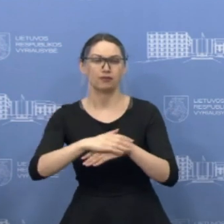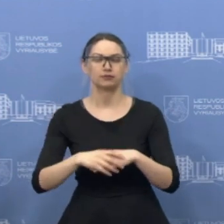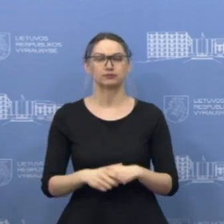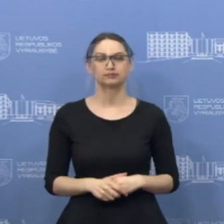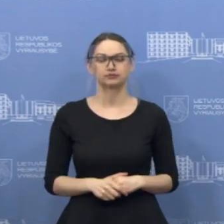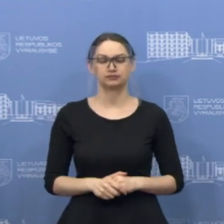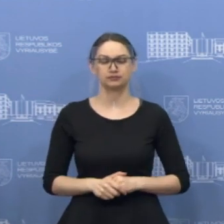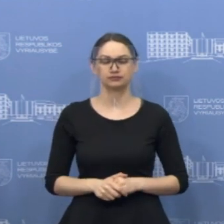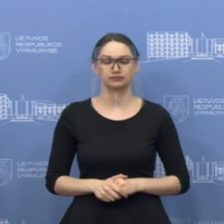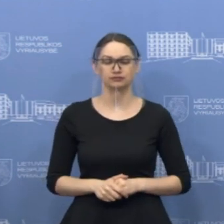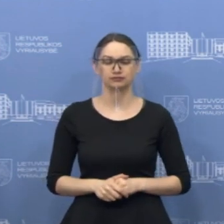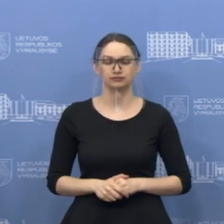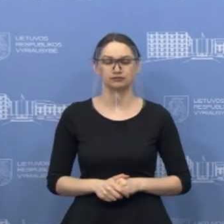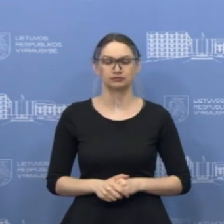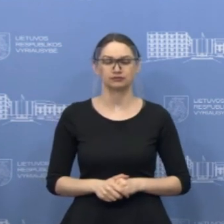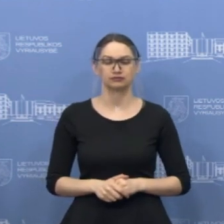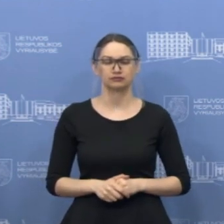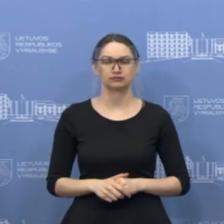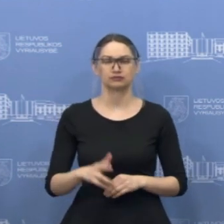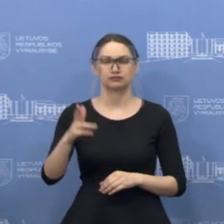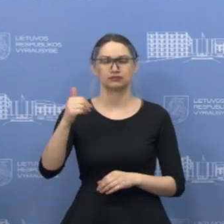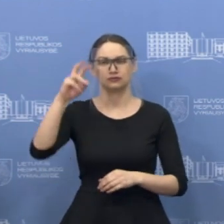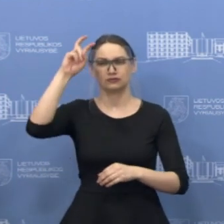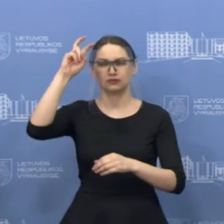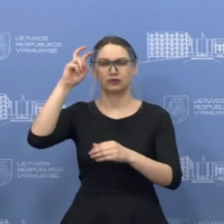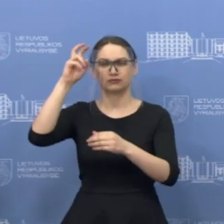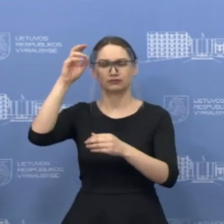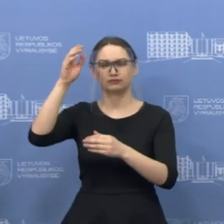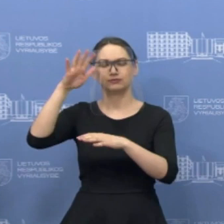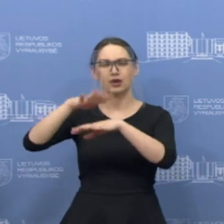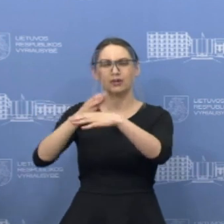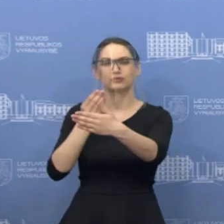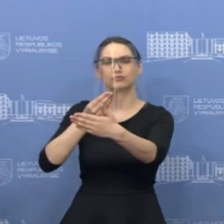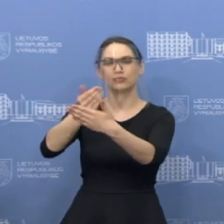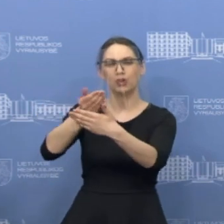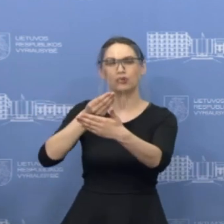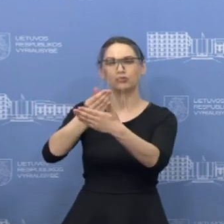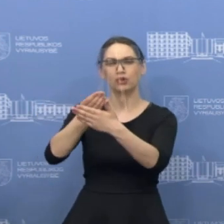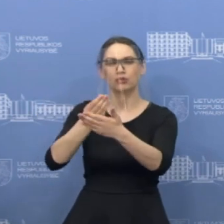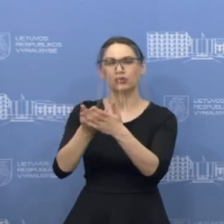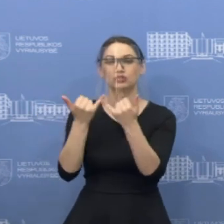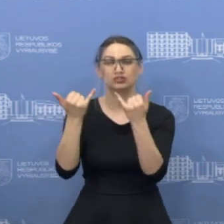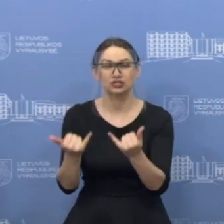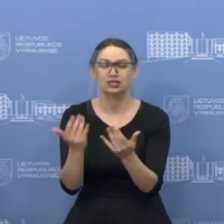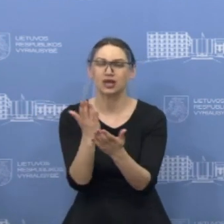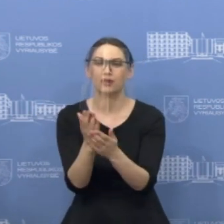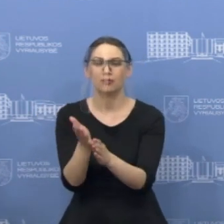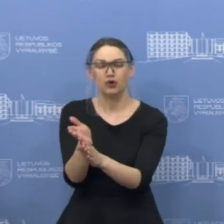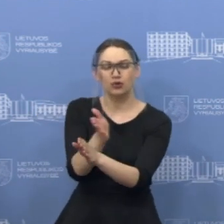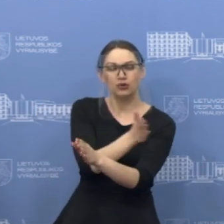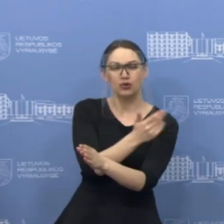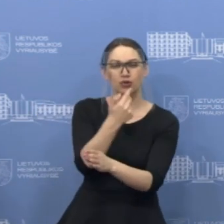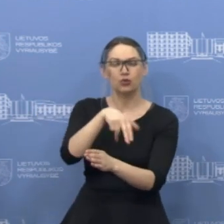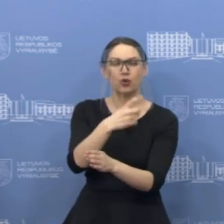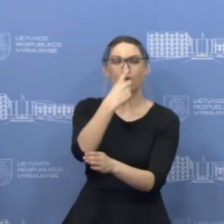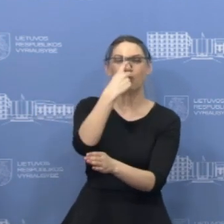minėjau, tie mokėjimų sustabdimai gali būti įvykę ne tik nuo šiandien, bet ir nuo kovo